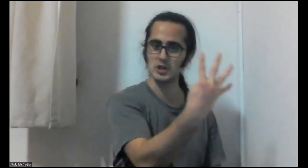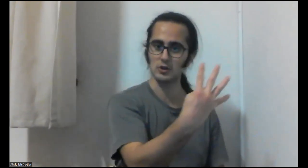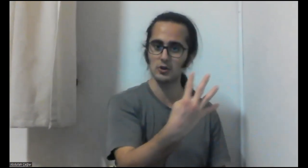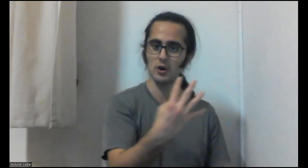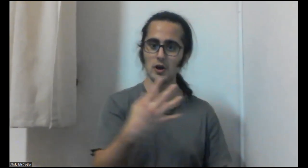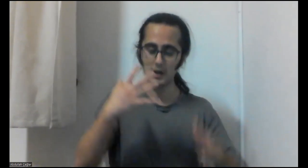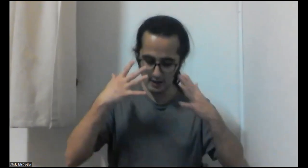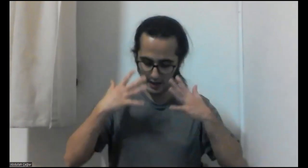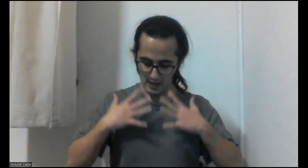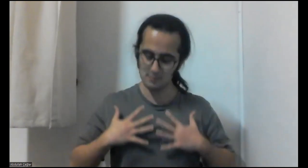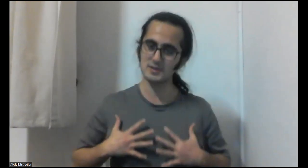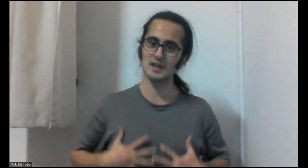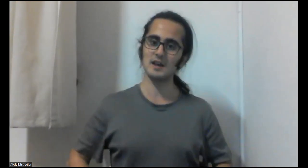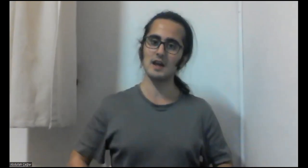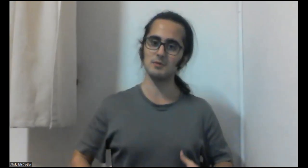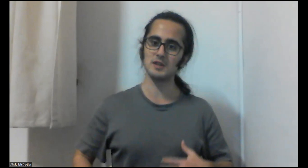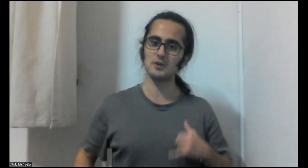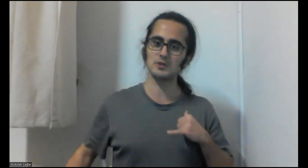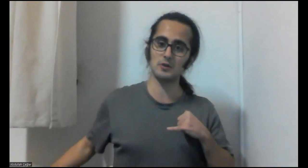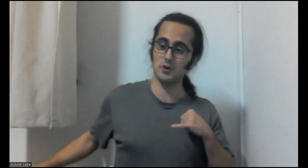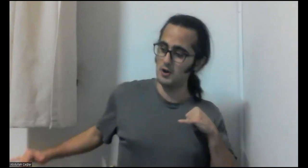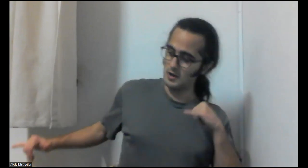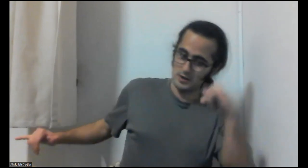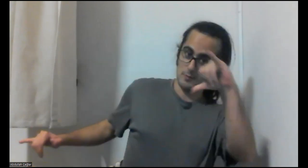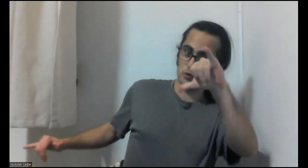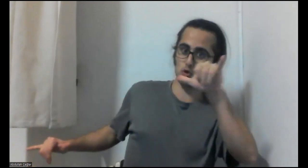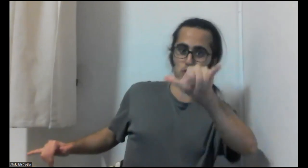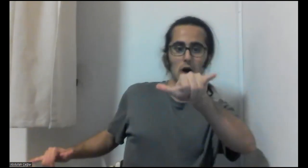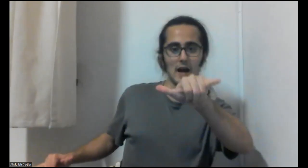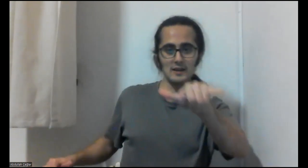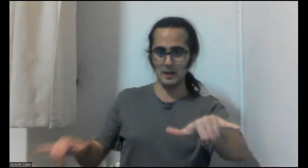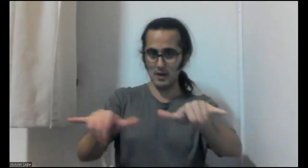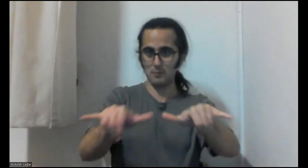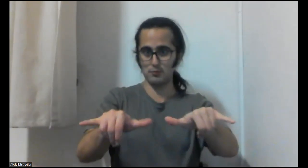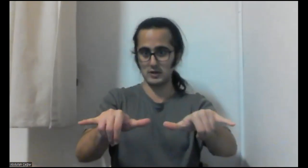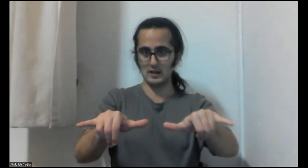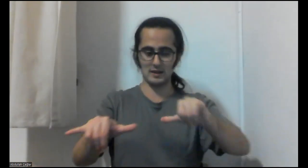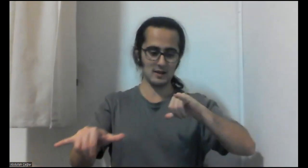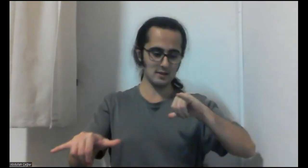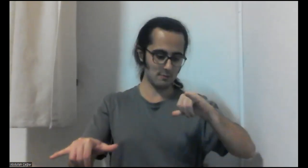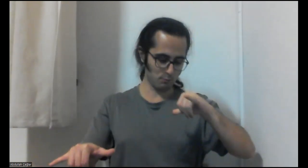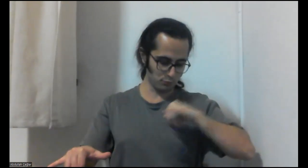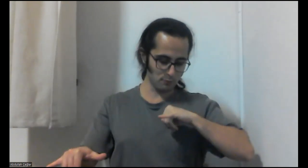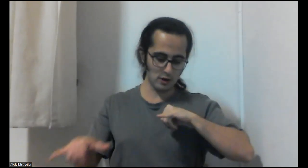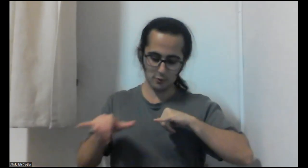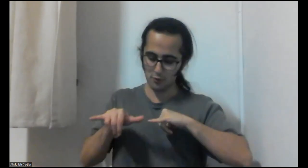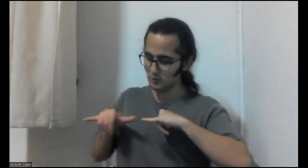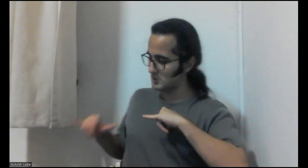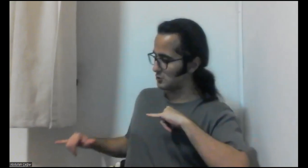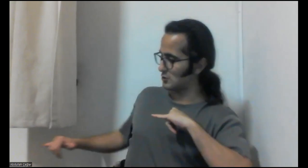çekiyor. Elbise, elbiseyi gösteriyor. Şu aynı demek bu zaten. Bunu buraya koyunca, şunu